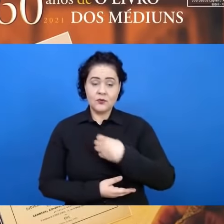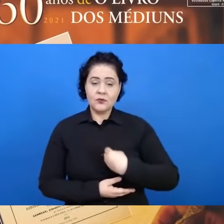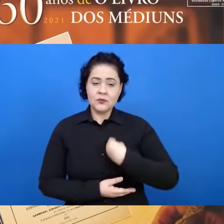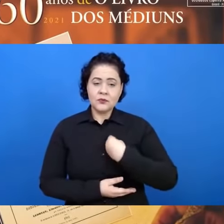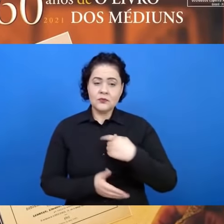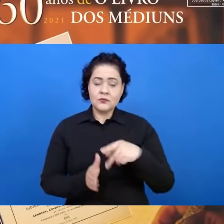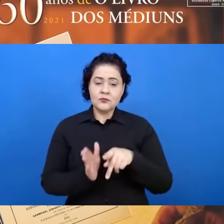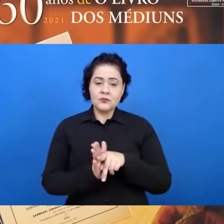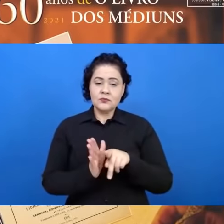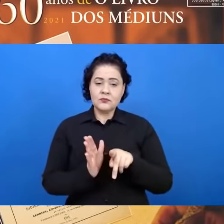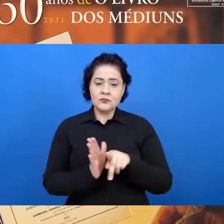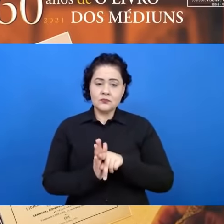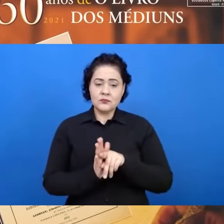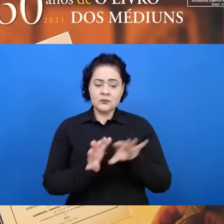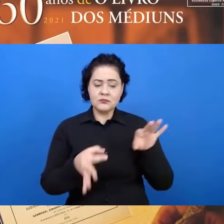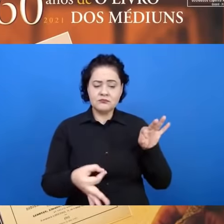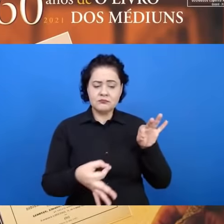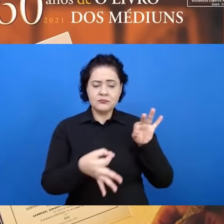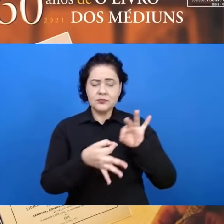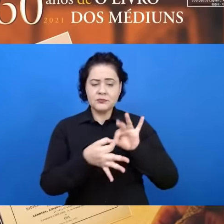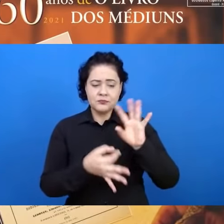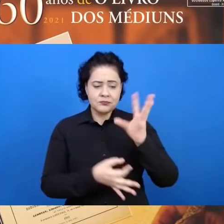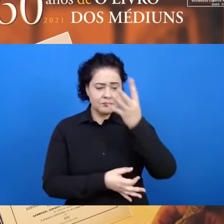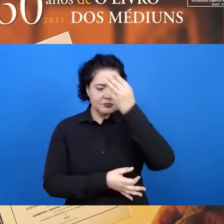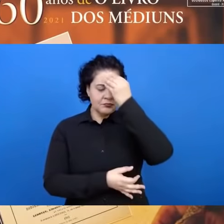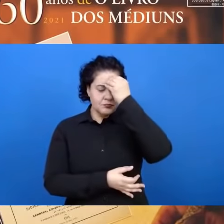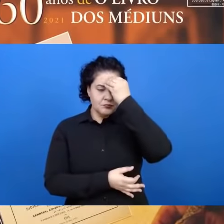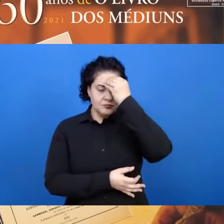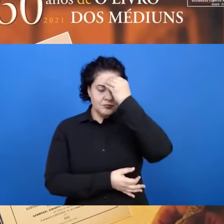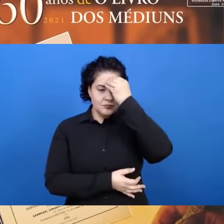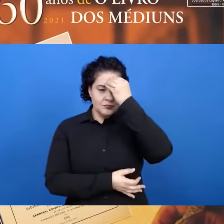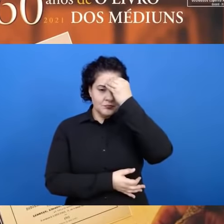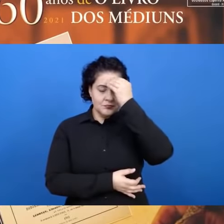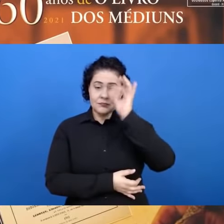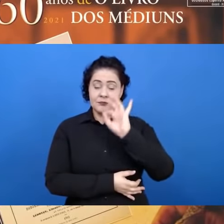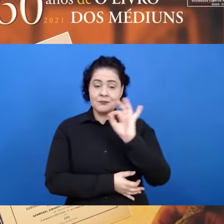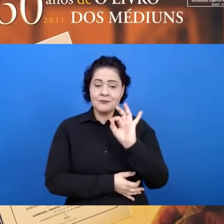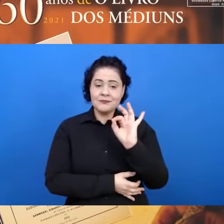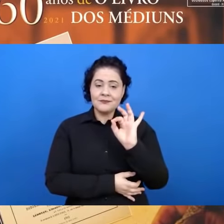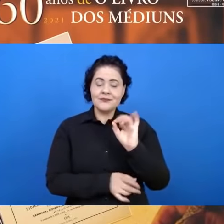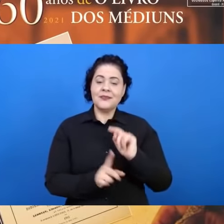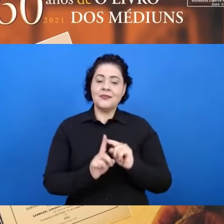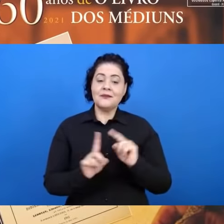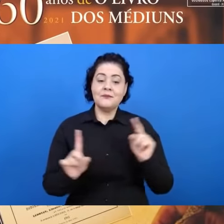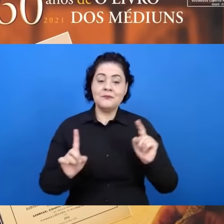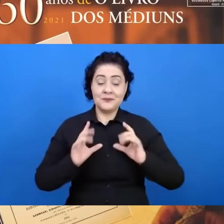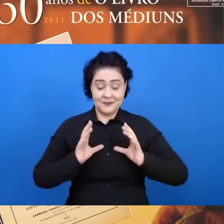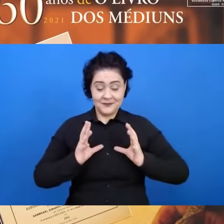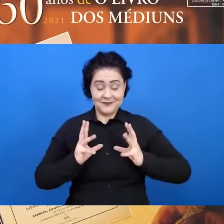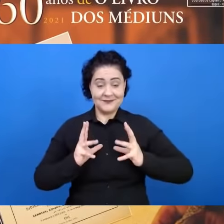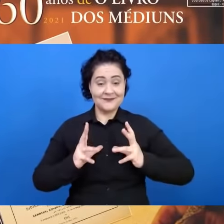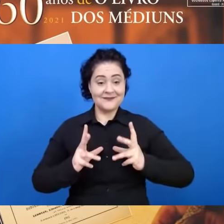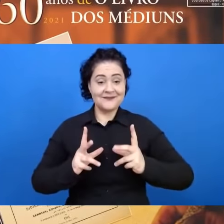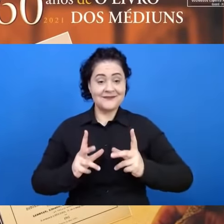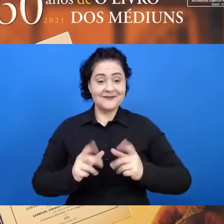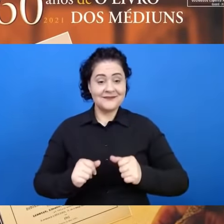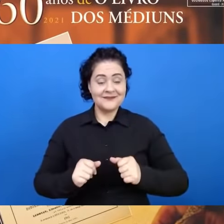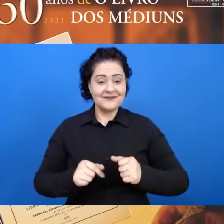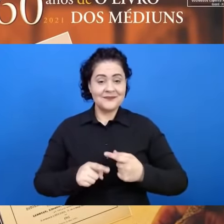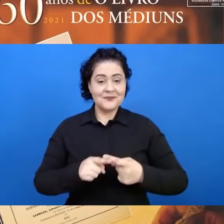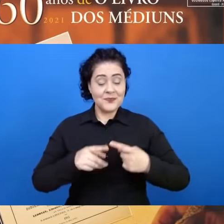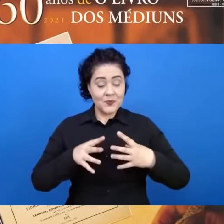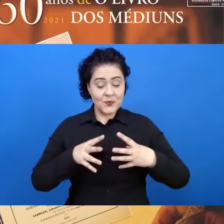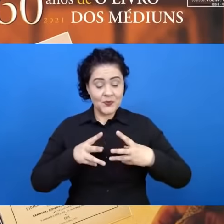faculdades mediúnicas propriamente caracterizadas? Mas, nesse sentido mais amplo, a